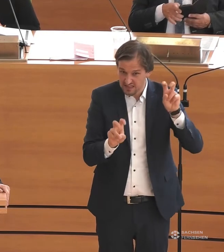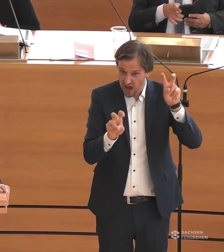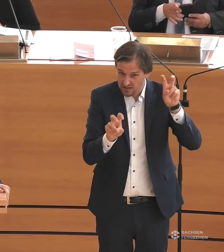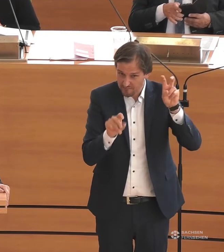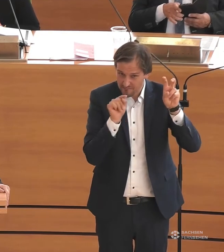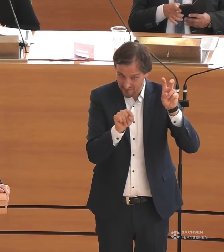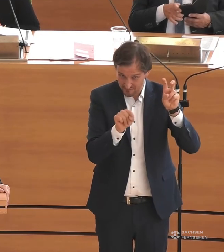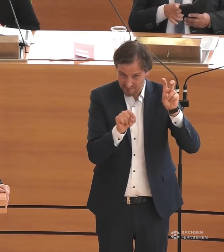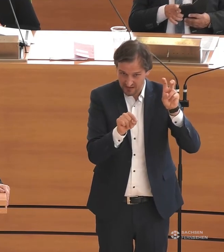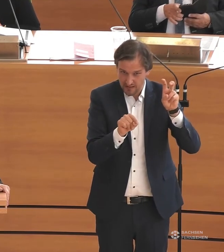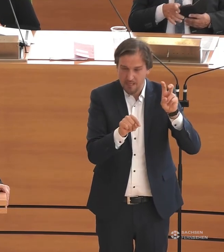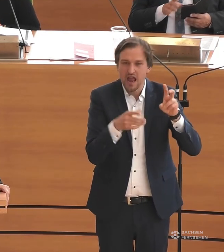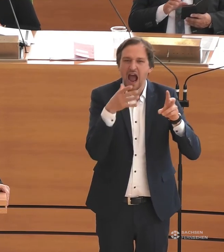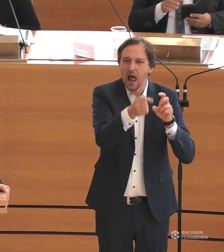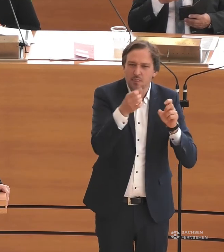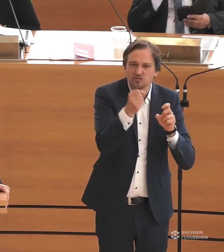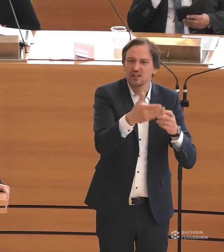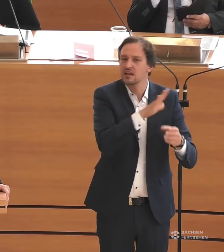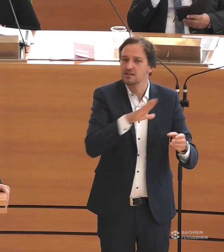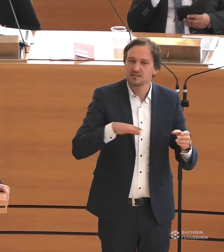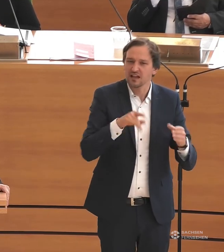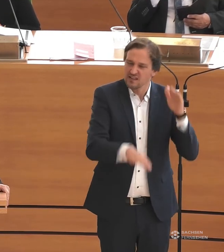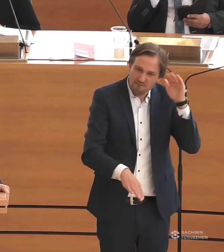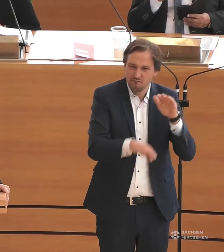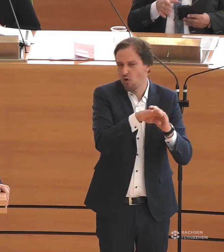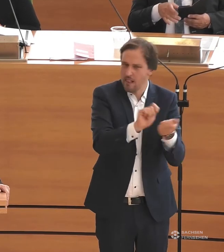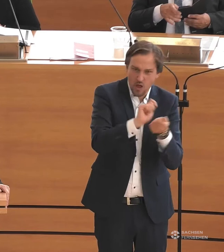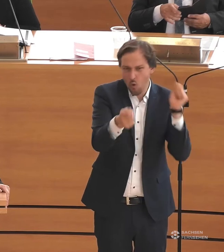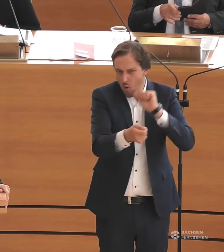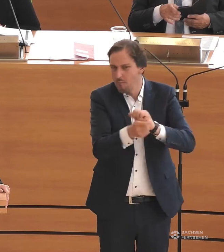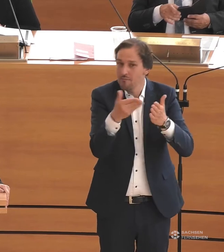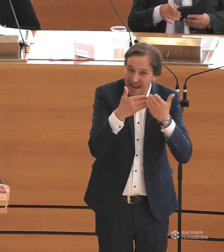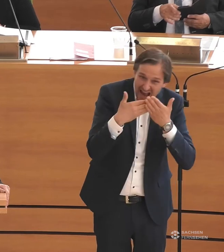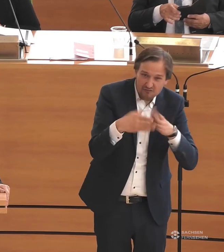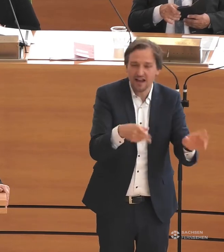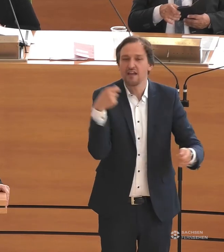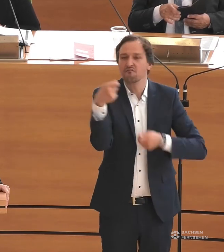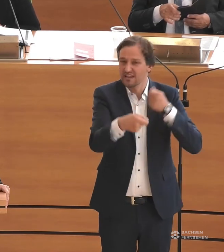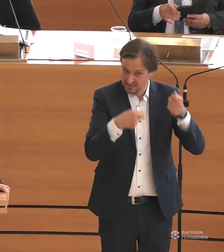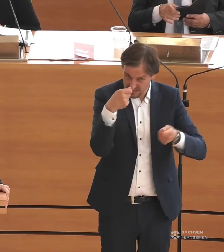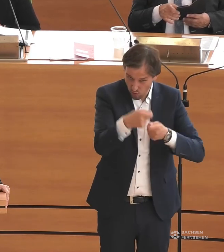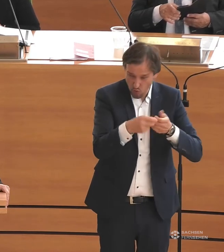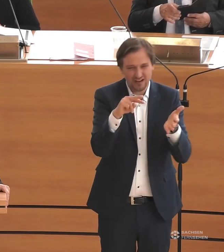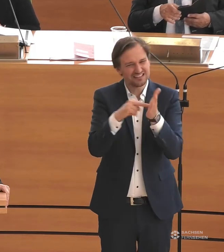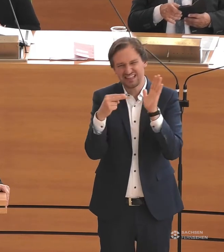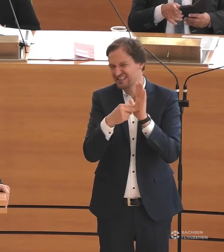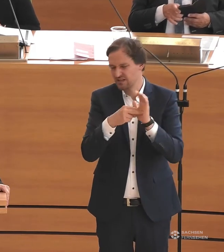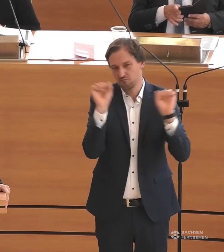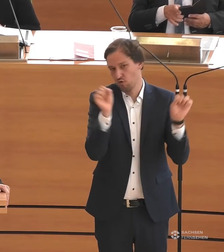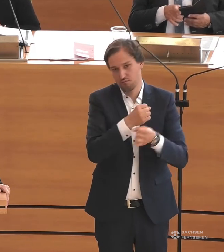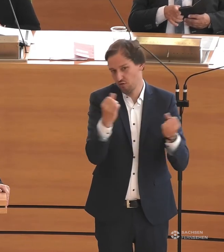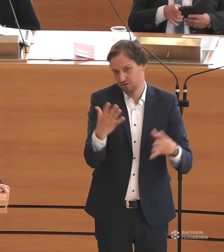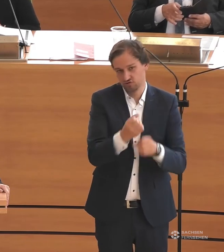eine vollständige Umrüstung aller Haltestellen im Freistaat Sachsen ist sowohl aus finanziellen als auch aus technischen Erwägungen kaum zu leisten